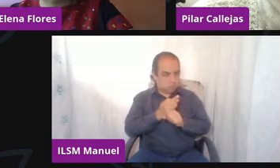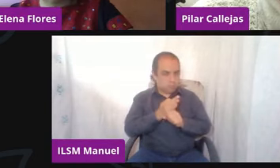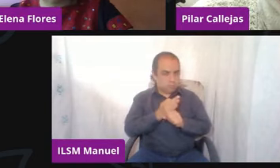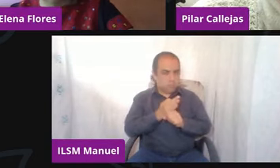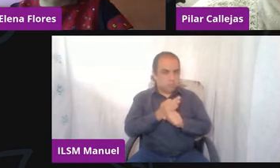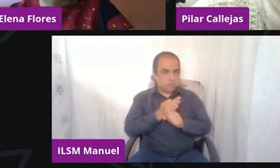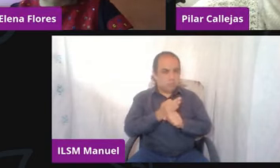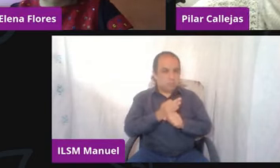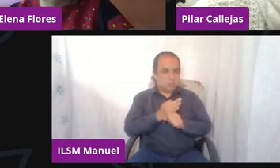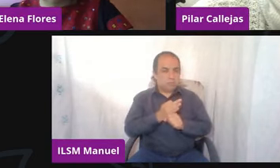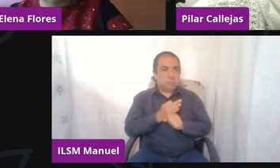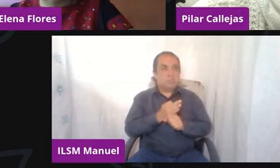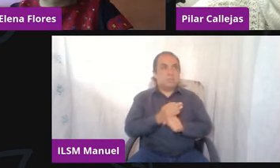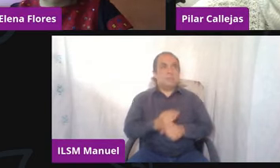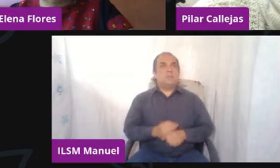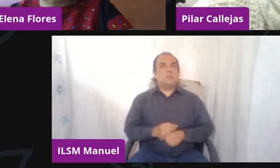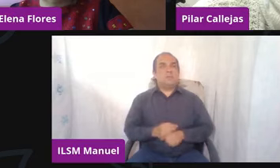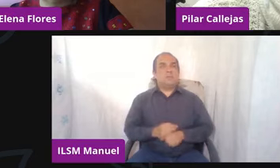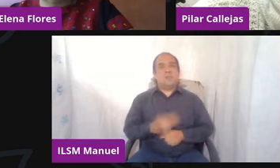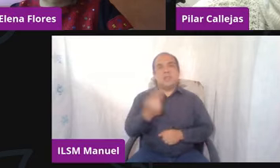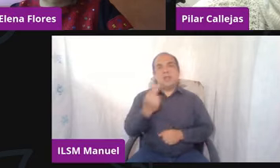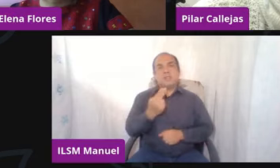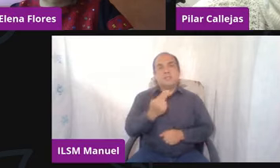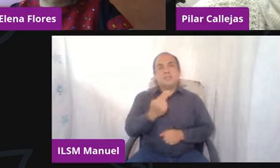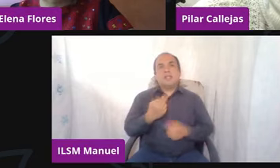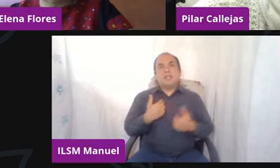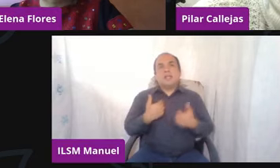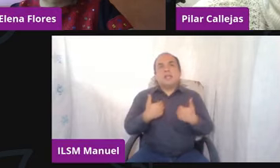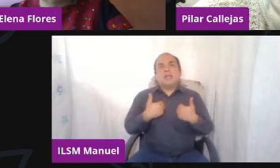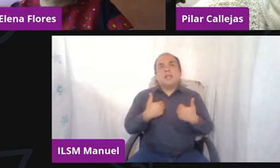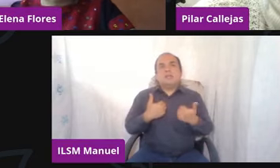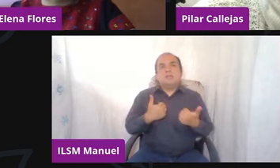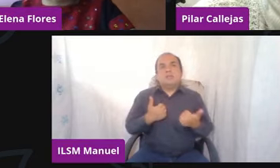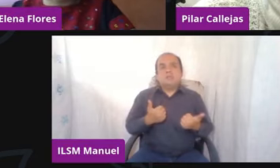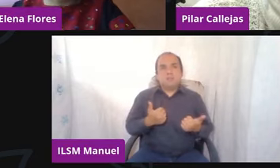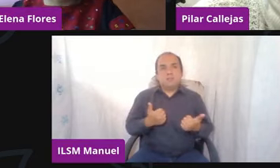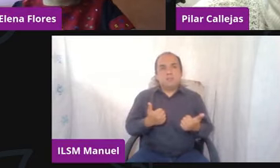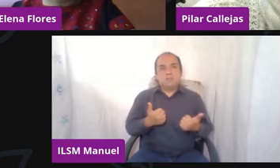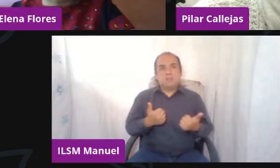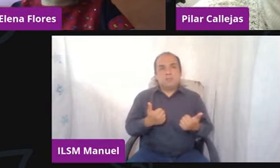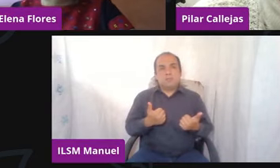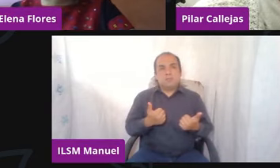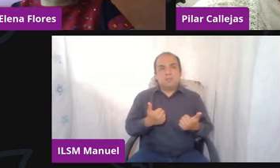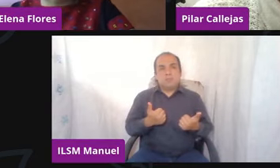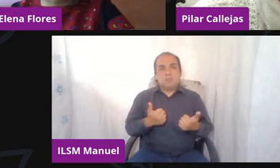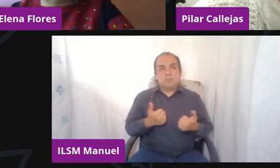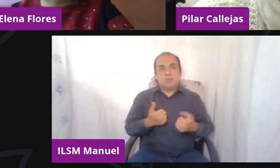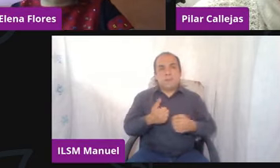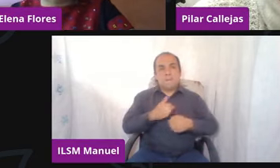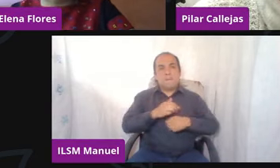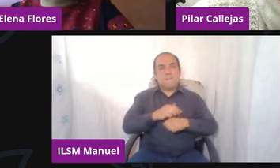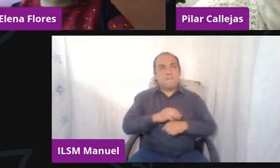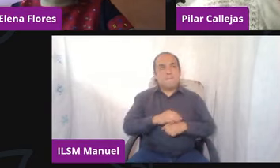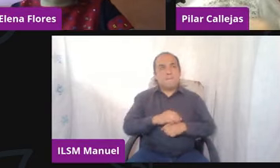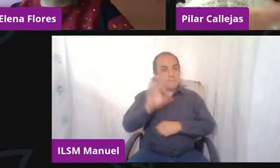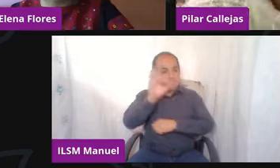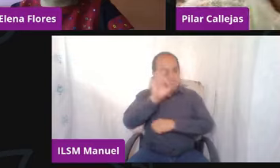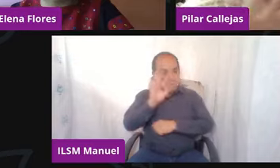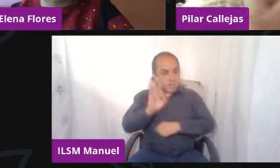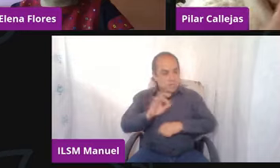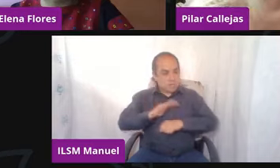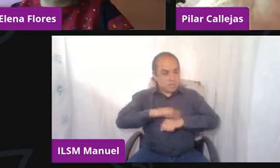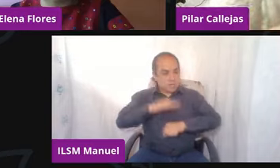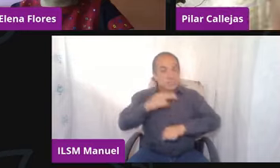debe de haber un entendimiento, ¿no? o podría haber un entendimiento ya de más porcentaje de que esto es